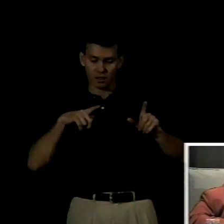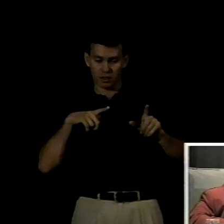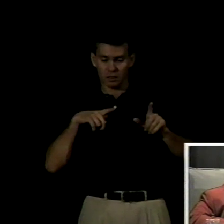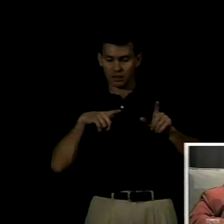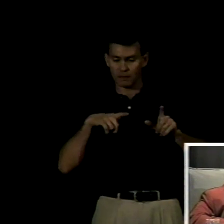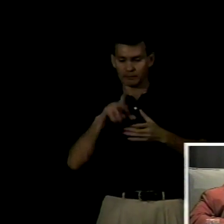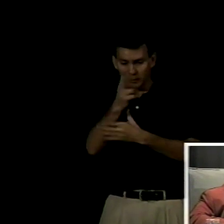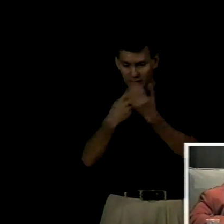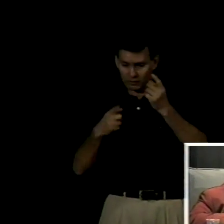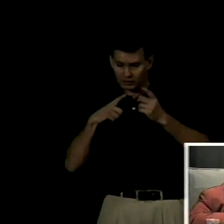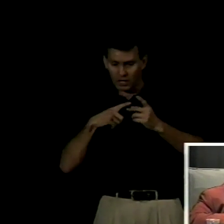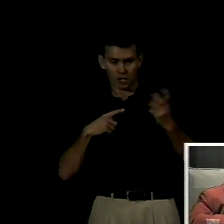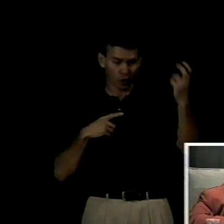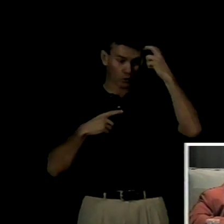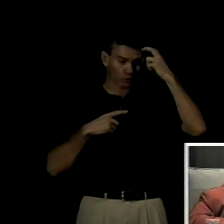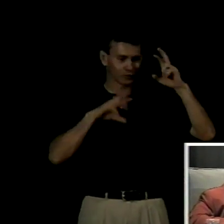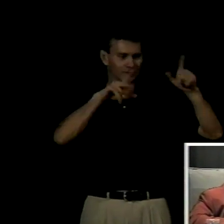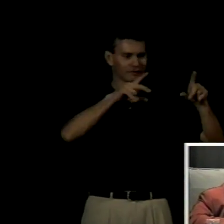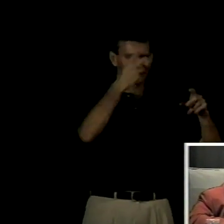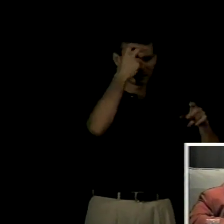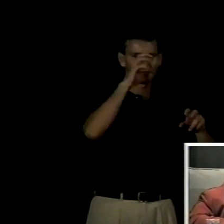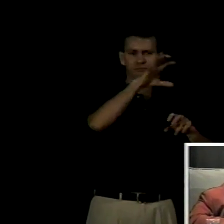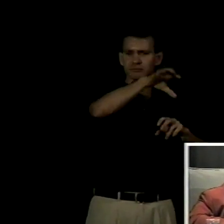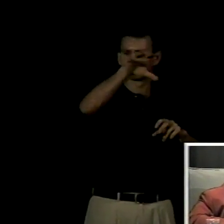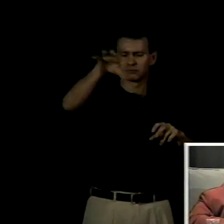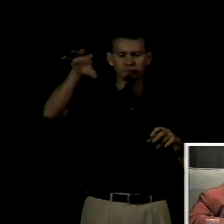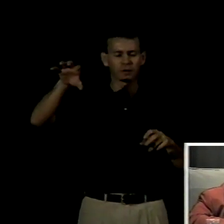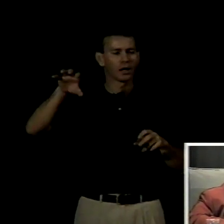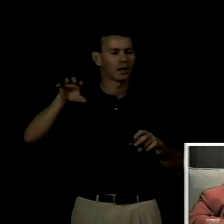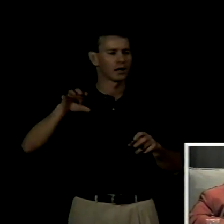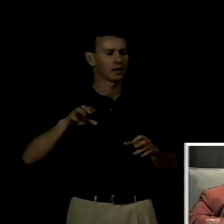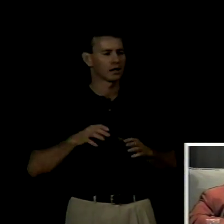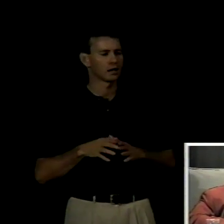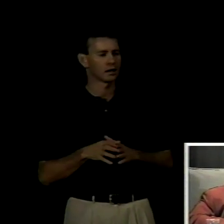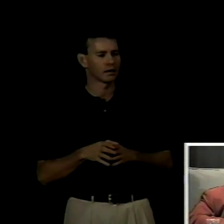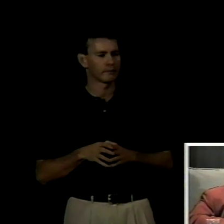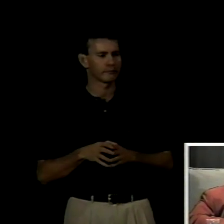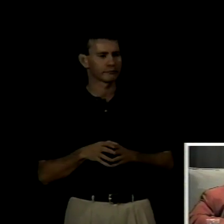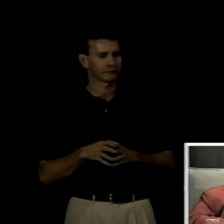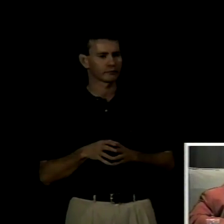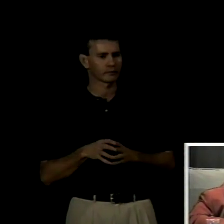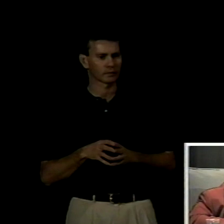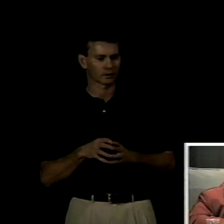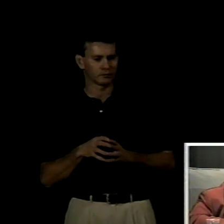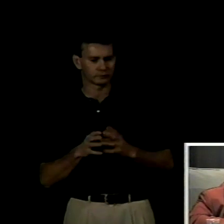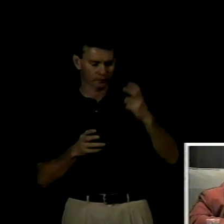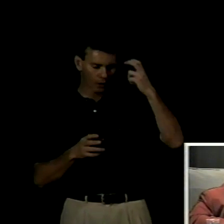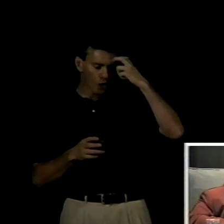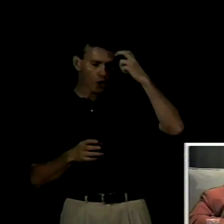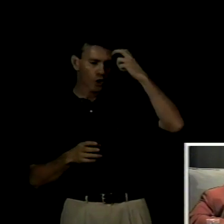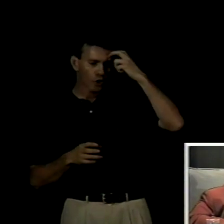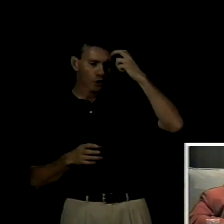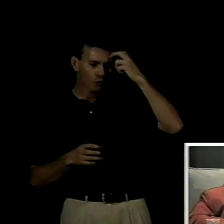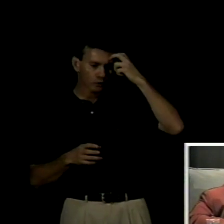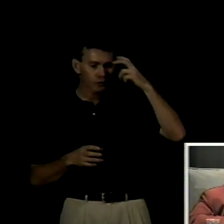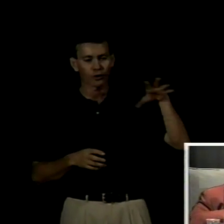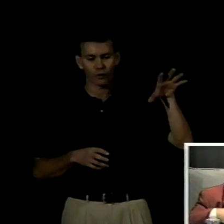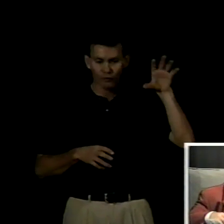sintonizan estas tres culturas yo las llamé la cultura oyente pedagógica la cultura oyente científica y la cultura